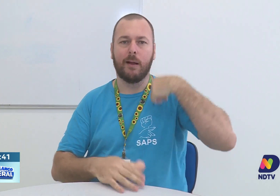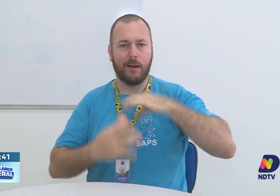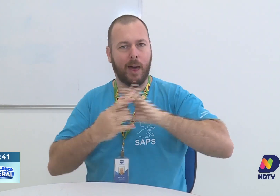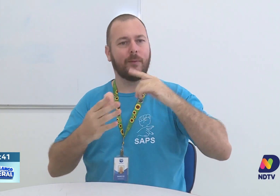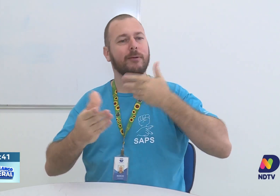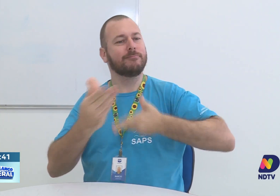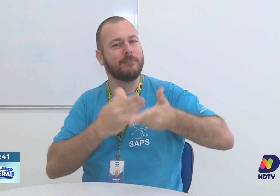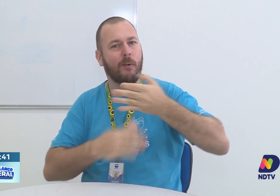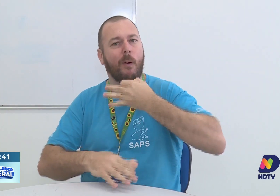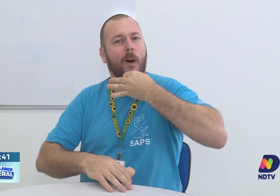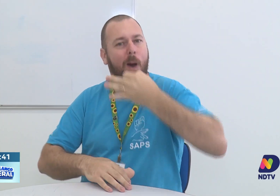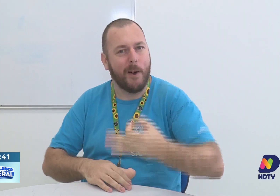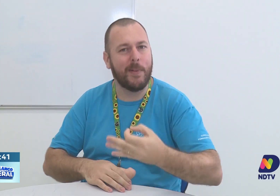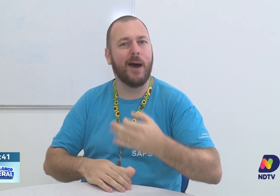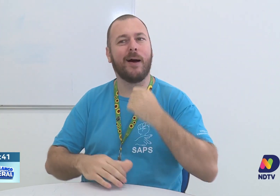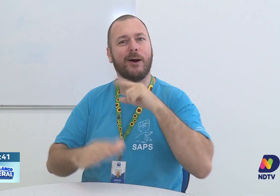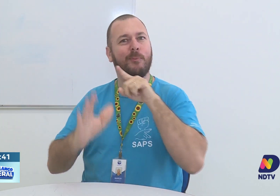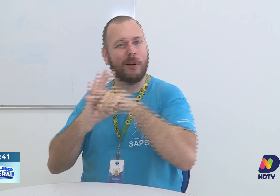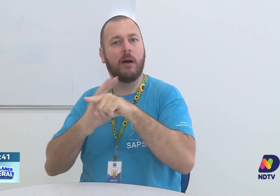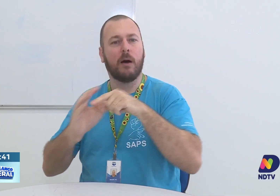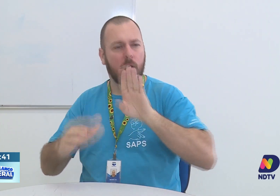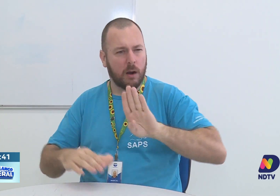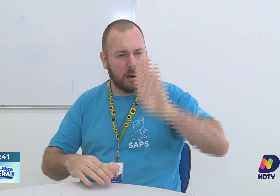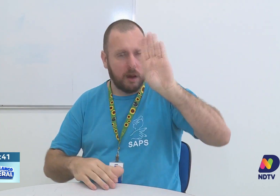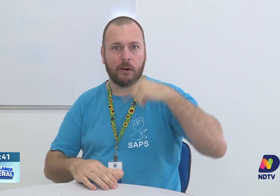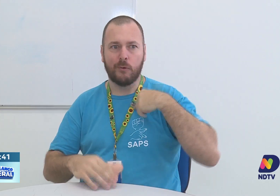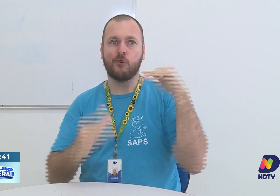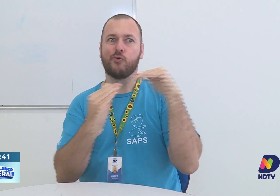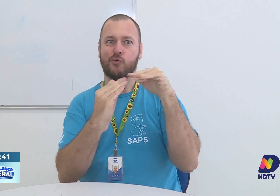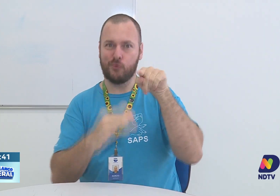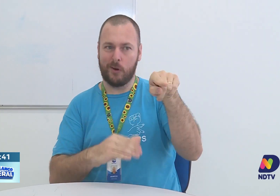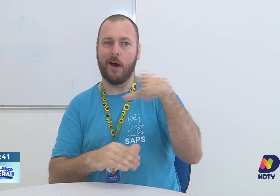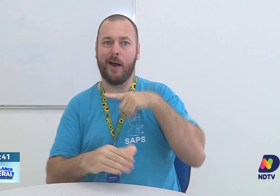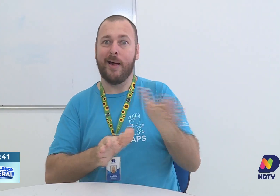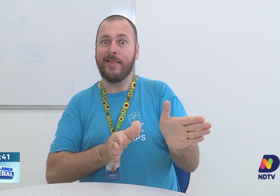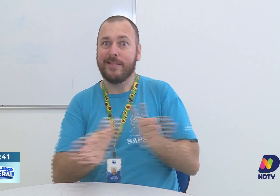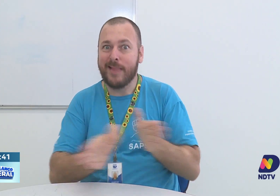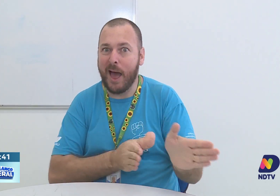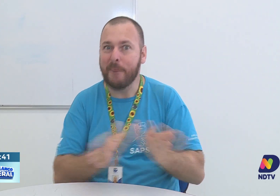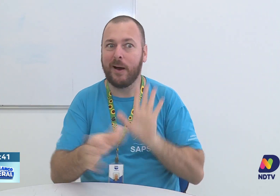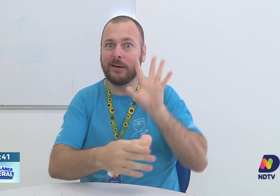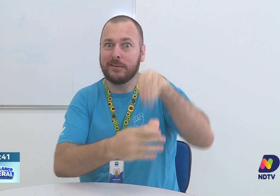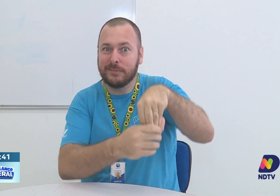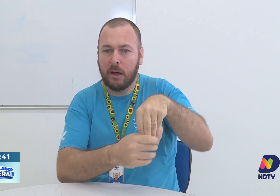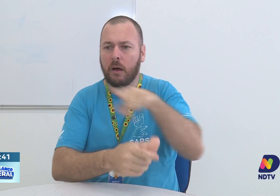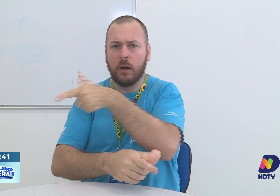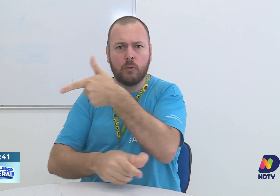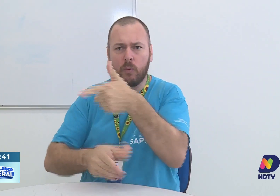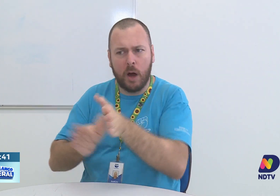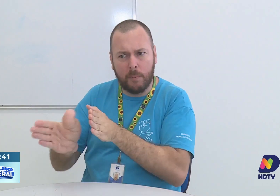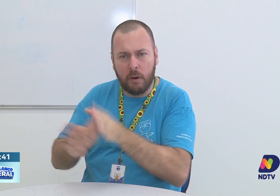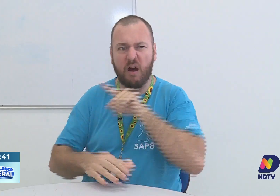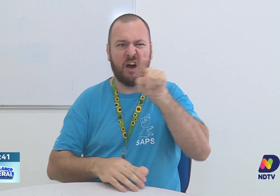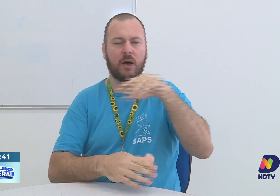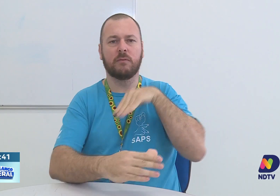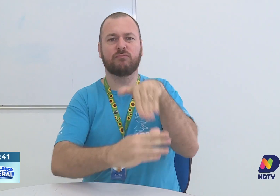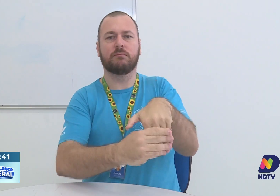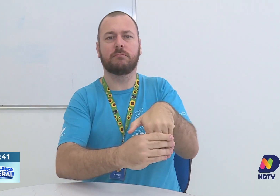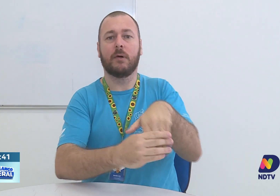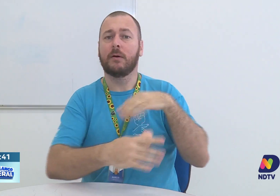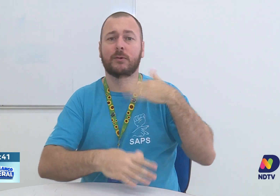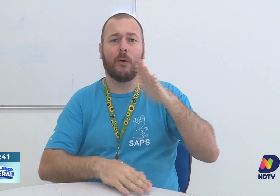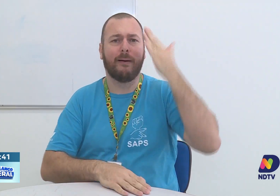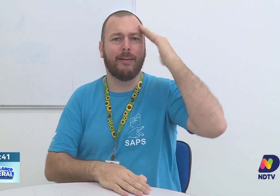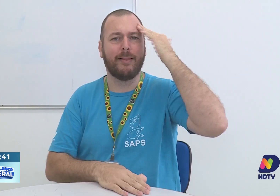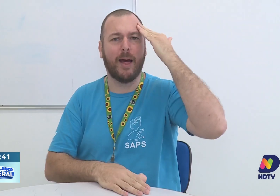começou a melhorar a parte de acessibilidade, né? E aí, os surdos tiveram as opiniões, enfim, acessibilidade, entrou aquela